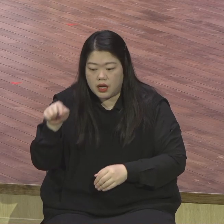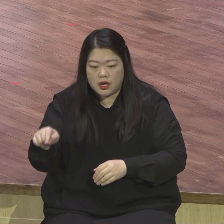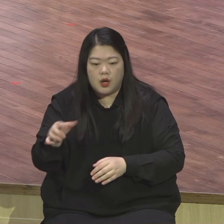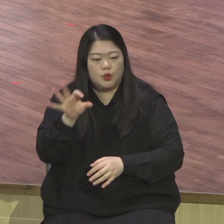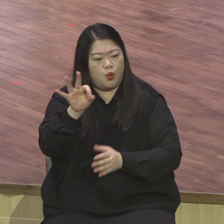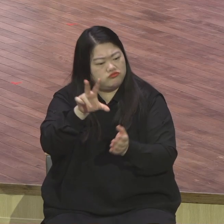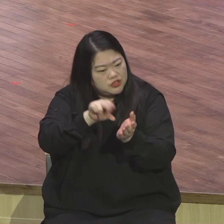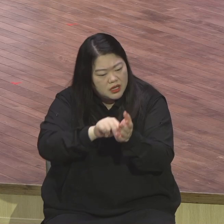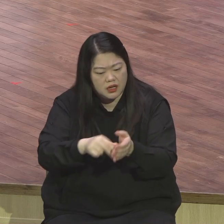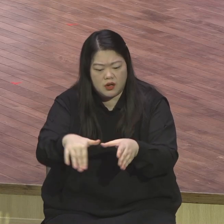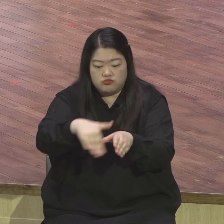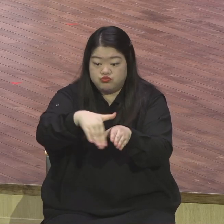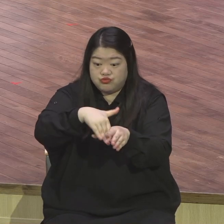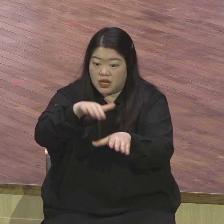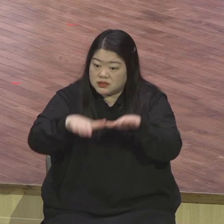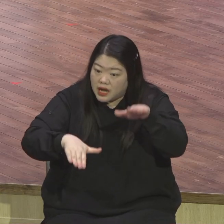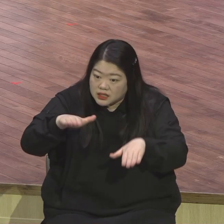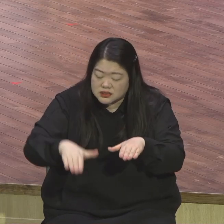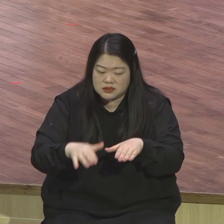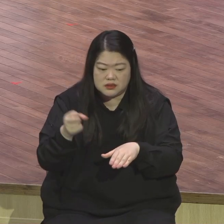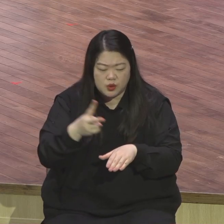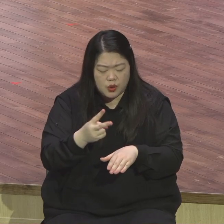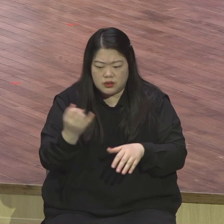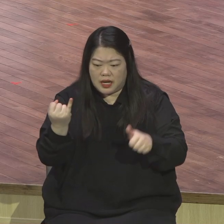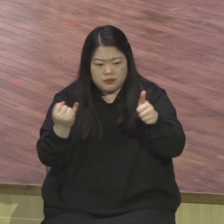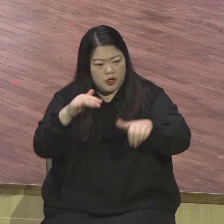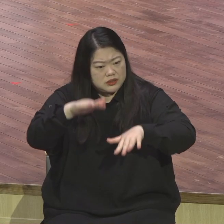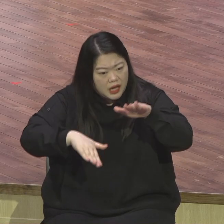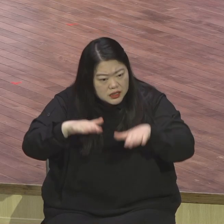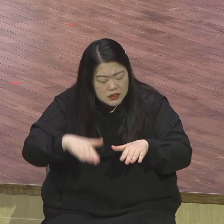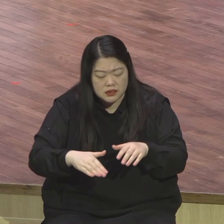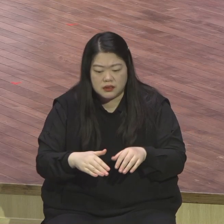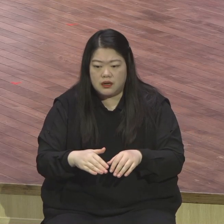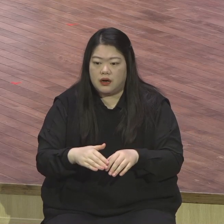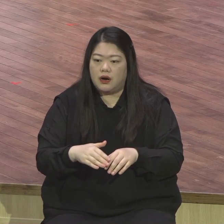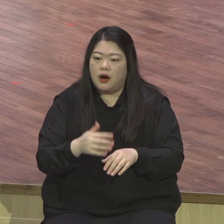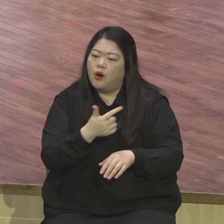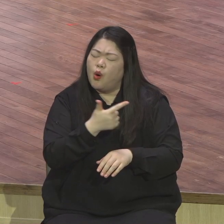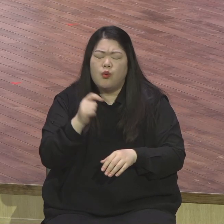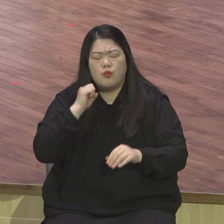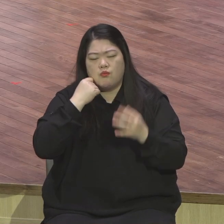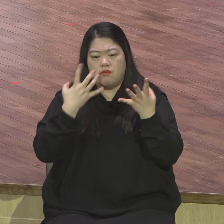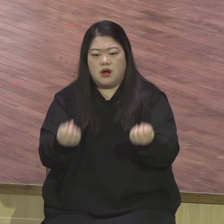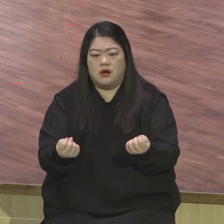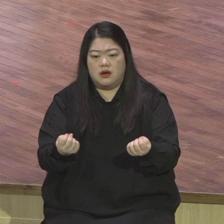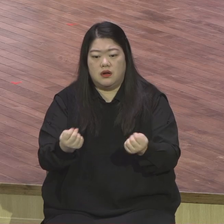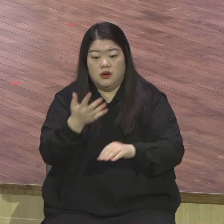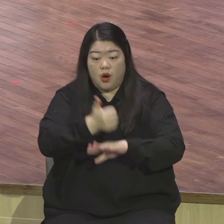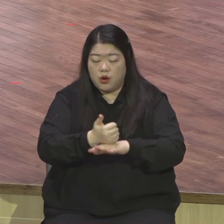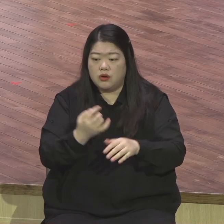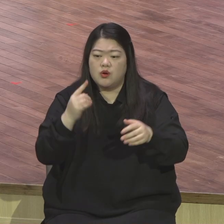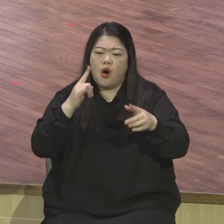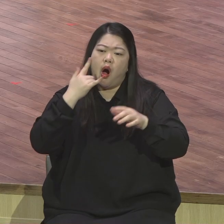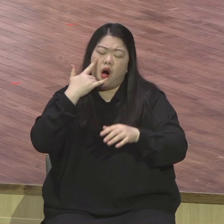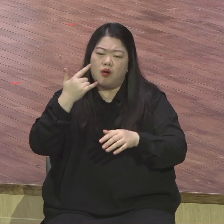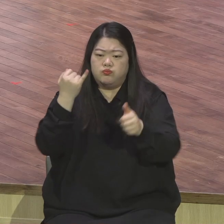문제 파급 문제 계속 발생하죠. 그러니까 아이들이 적응을 잘 못해요. 학교에 적응을 잘